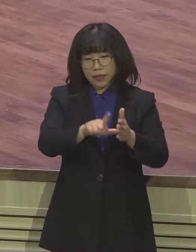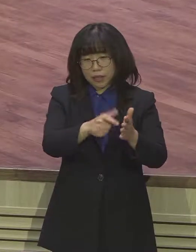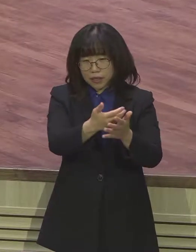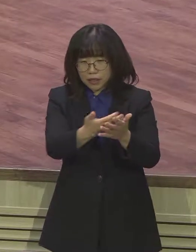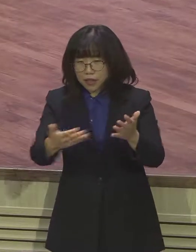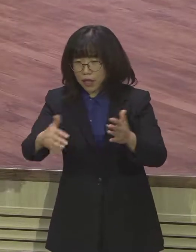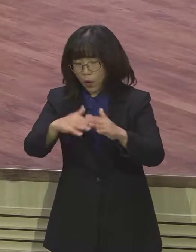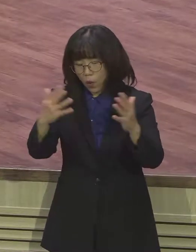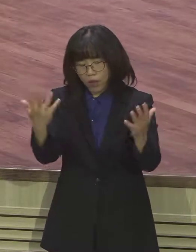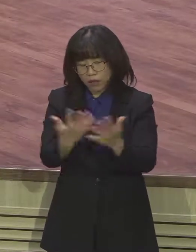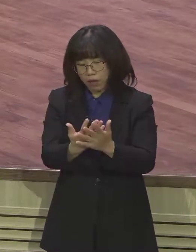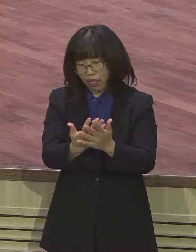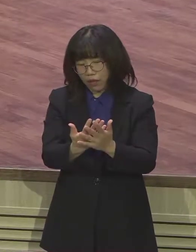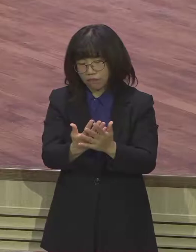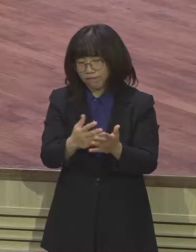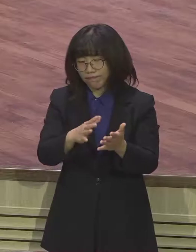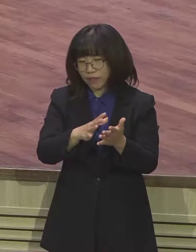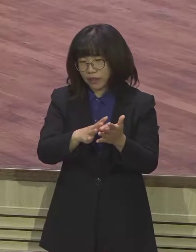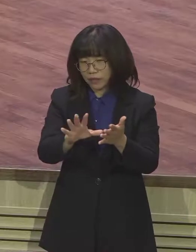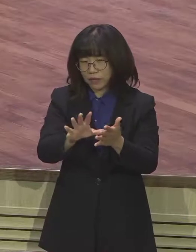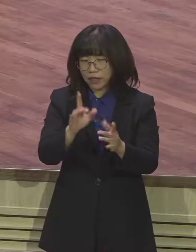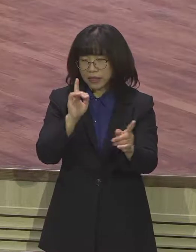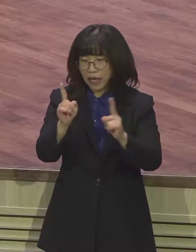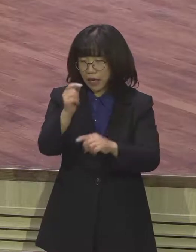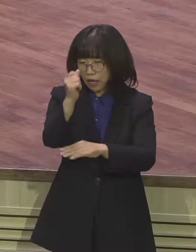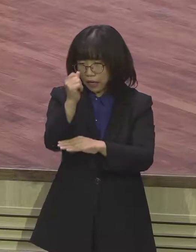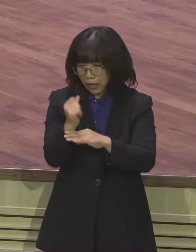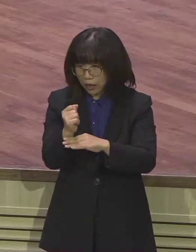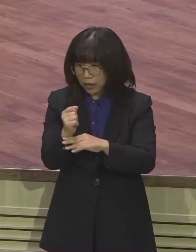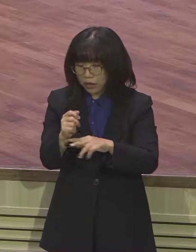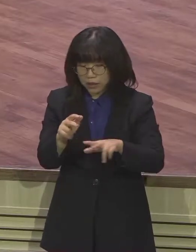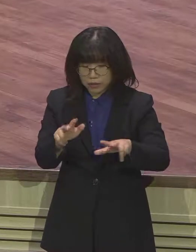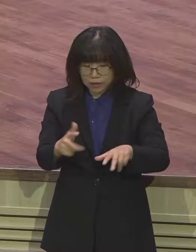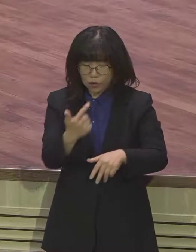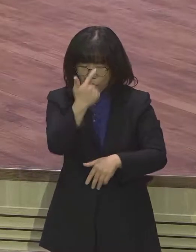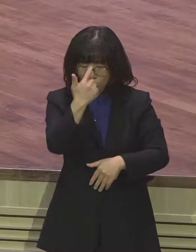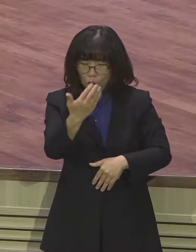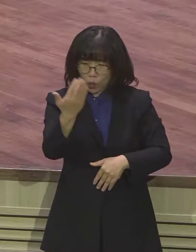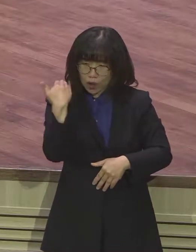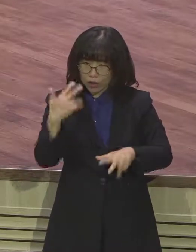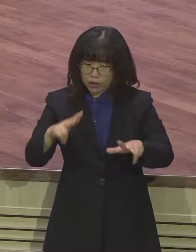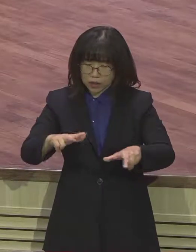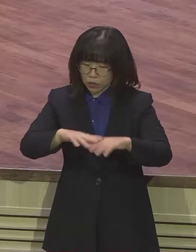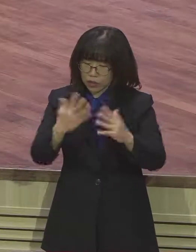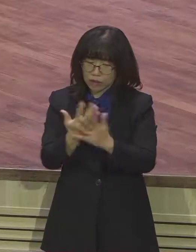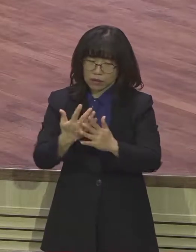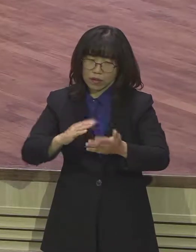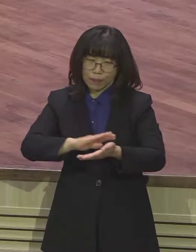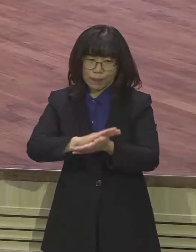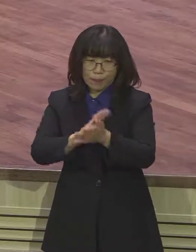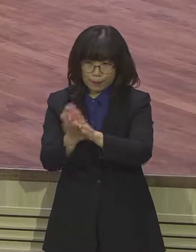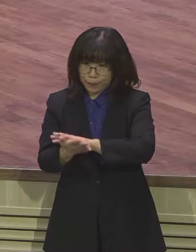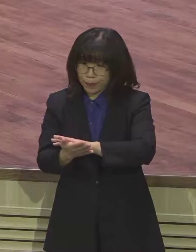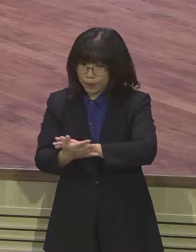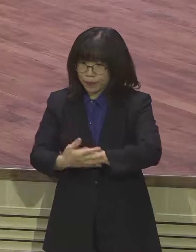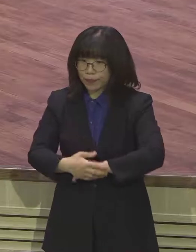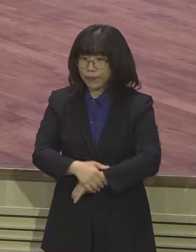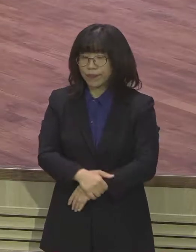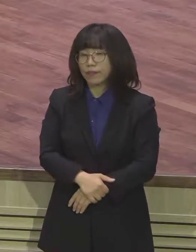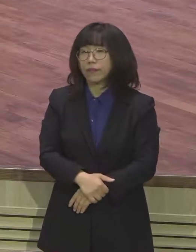시대구나 전에는 우리가 옳다고 생각했던 것들이 지금은 사실은 정보가 되지 않습니다. 어제까지만 해도 우리가 알았던